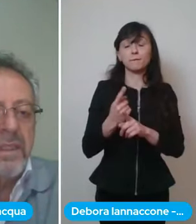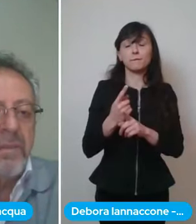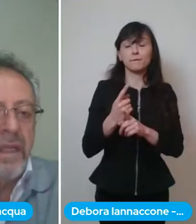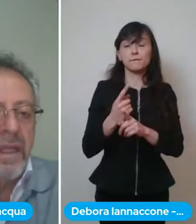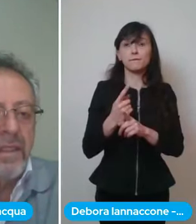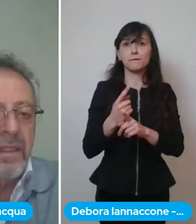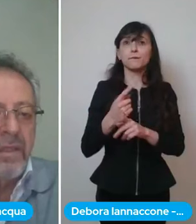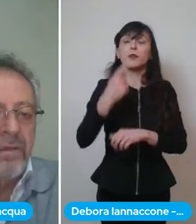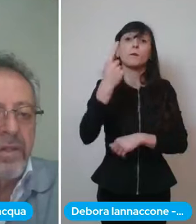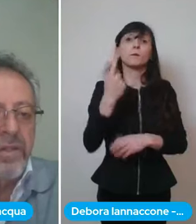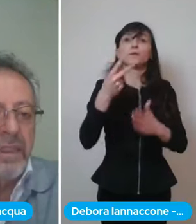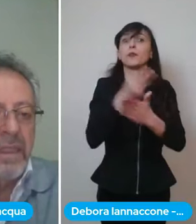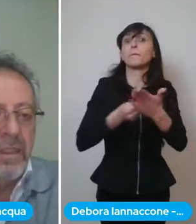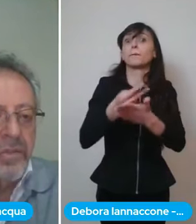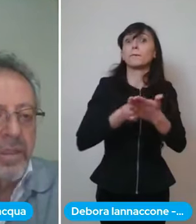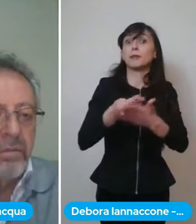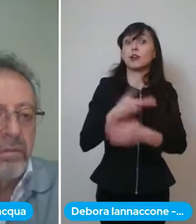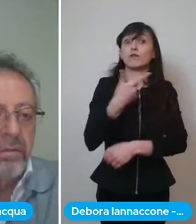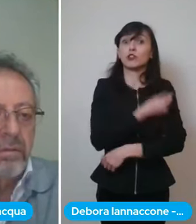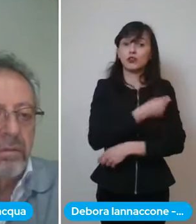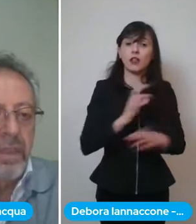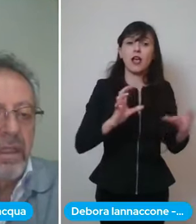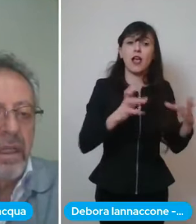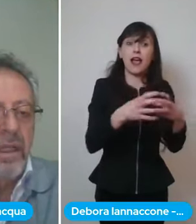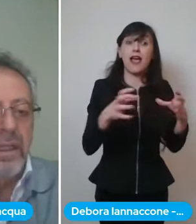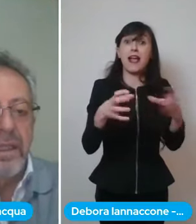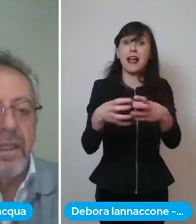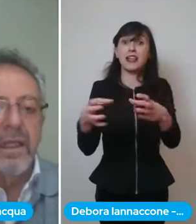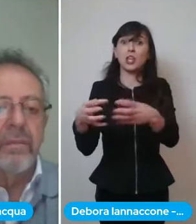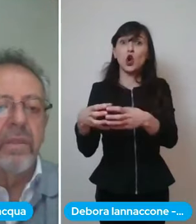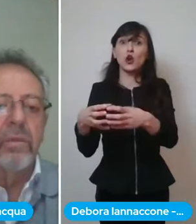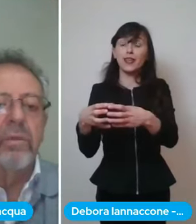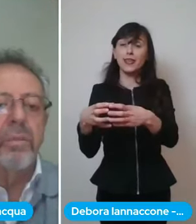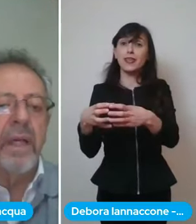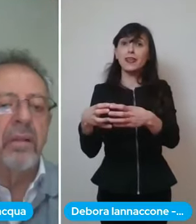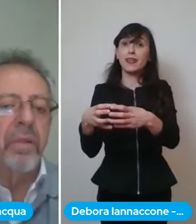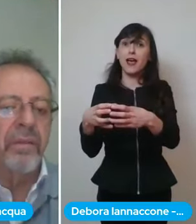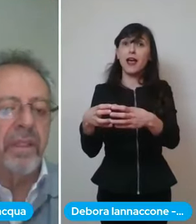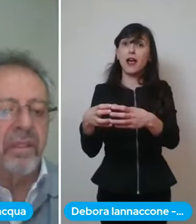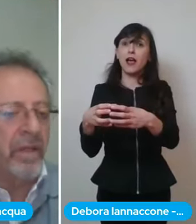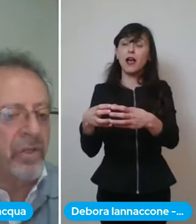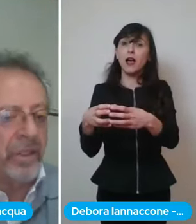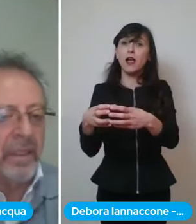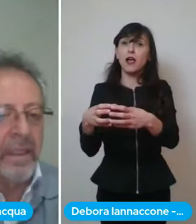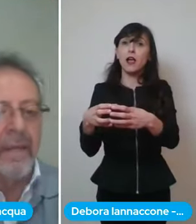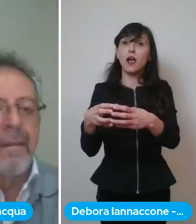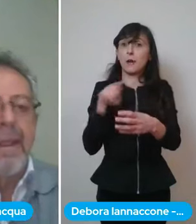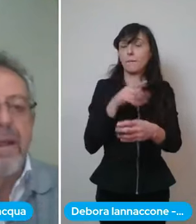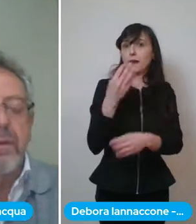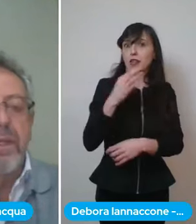estreme carattere di fragilità dicevo a il nuovo piano prevede le fasce di età quindi